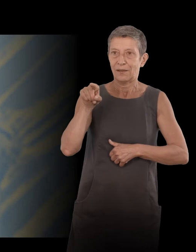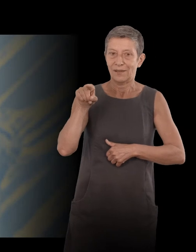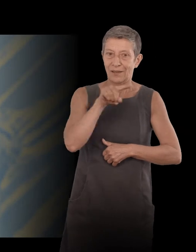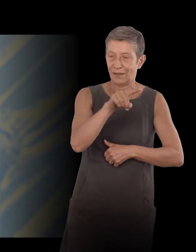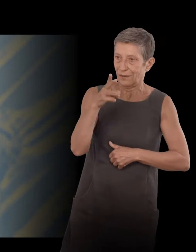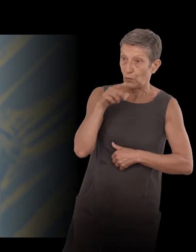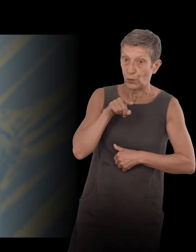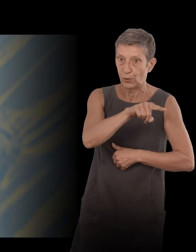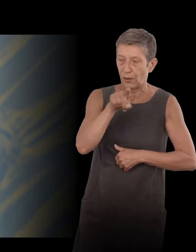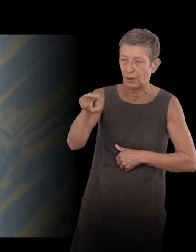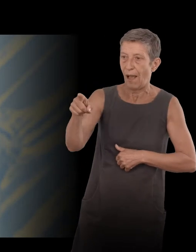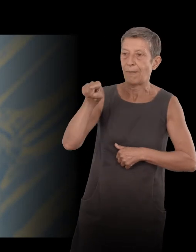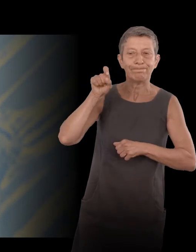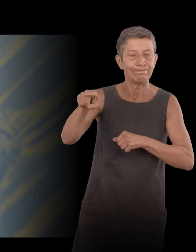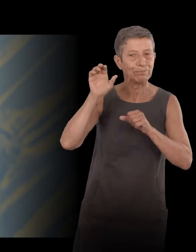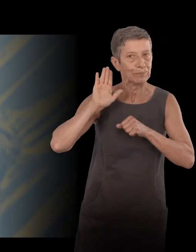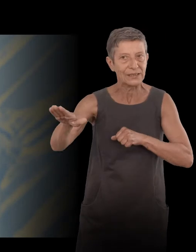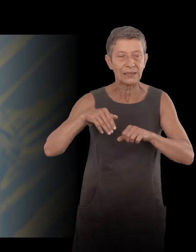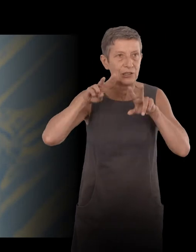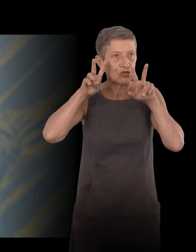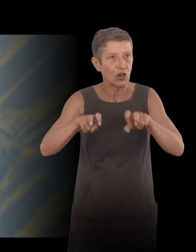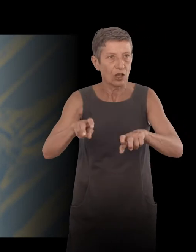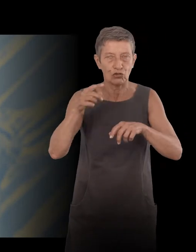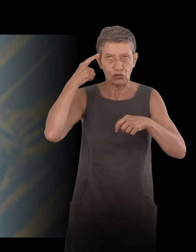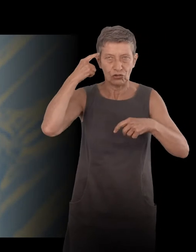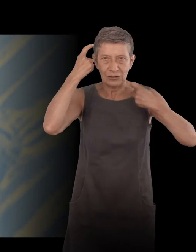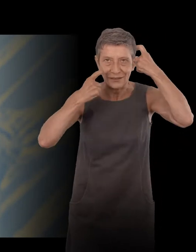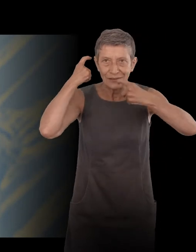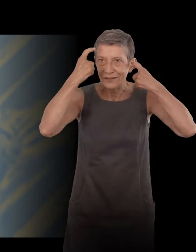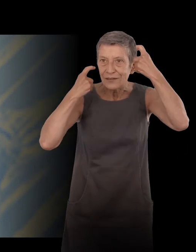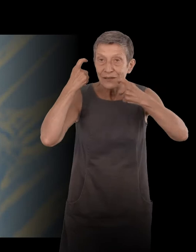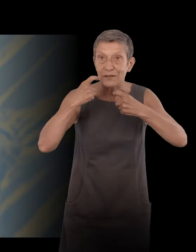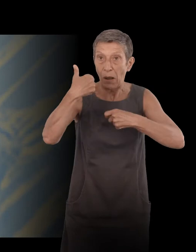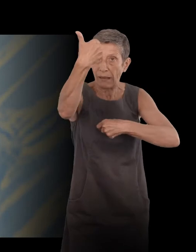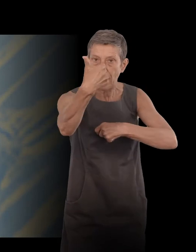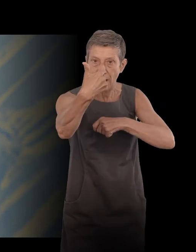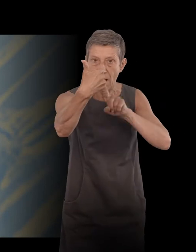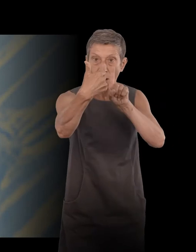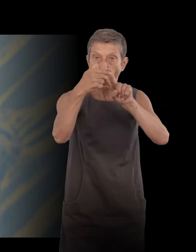mots, qui se comportait devant la caméra, comme devant une page blanche avant d'écrire. Et voilà, c'est temps.